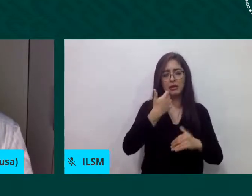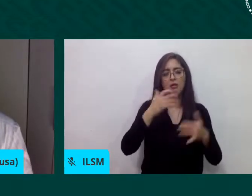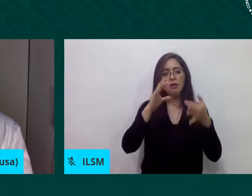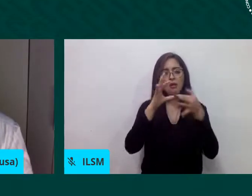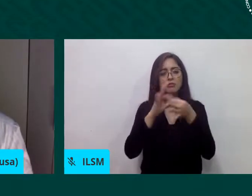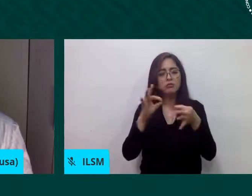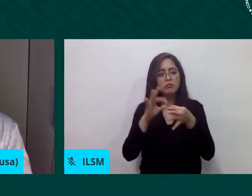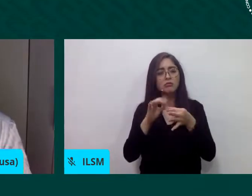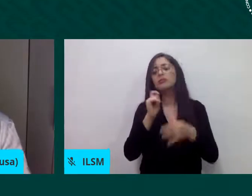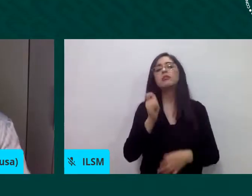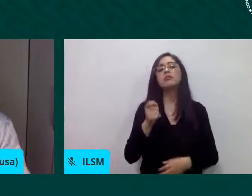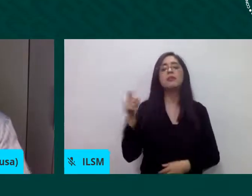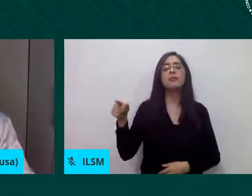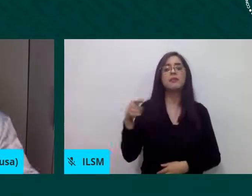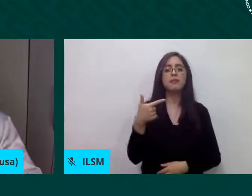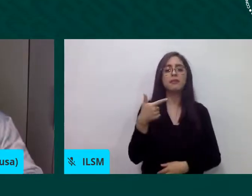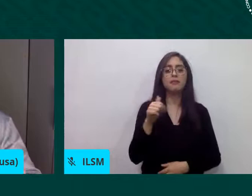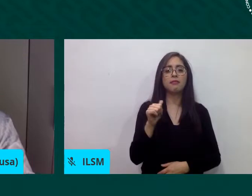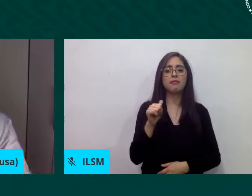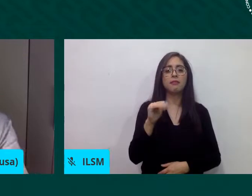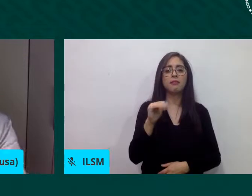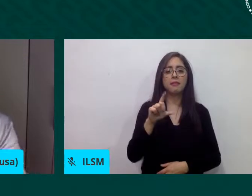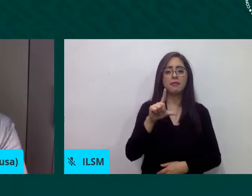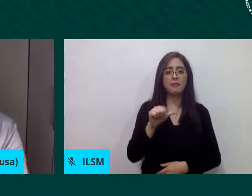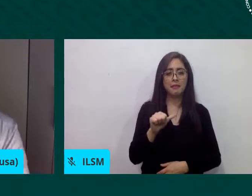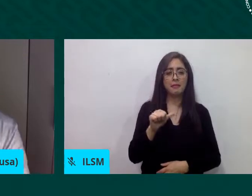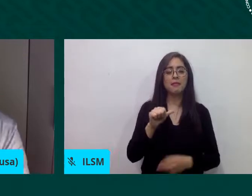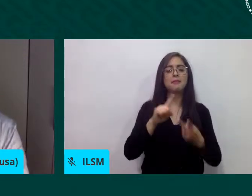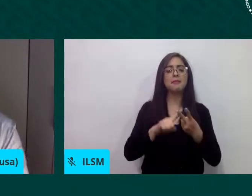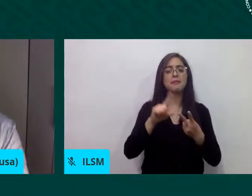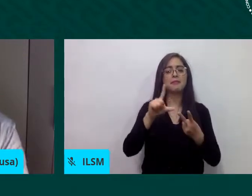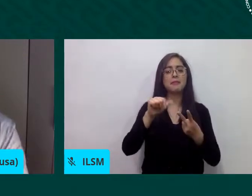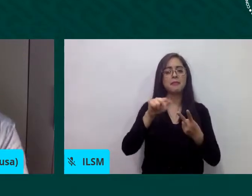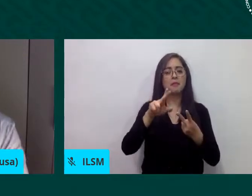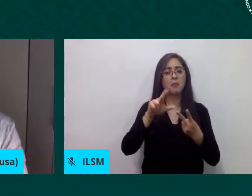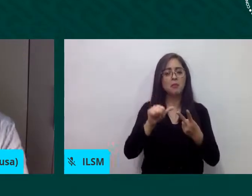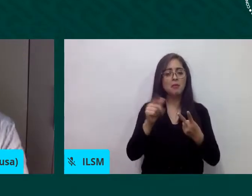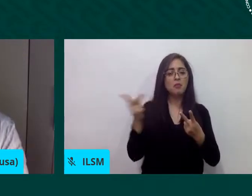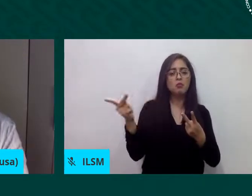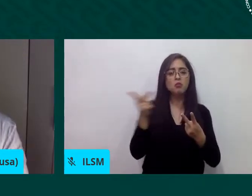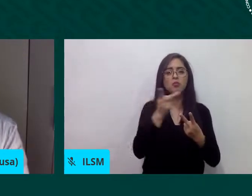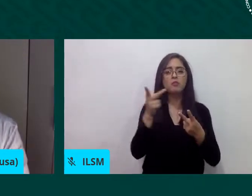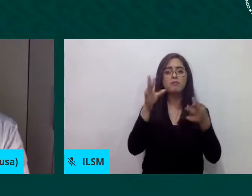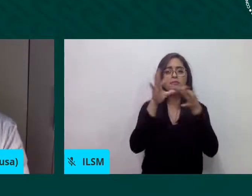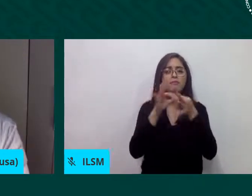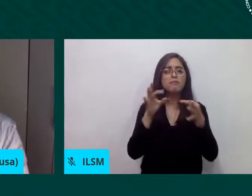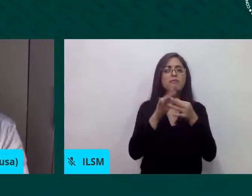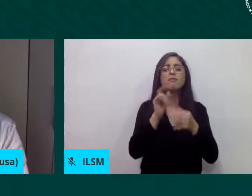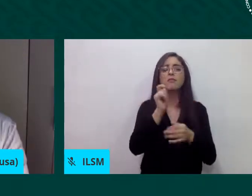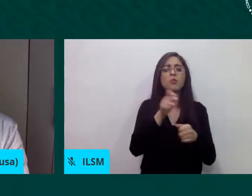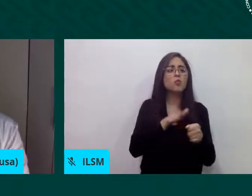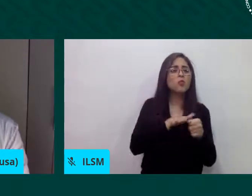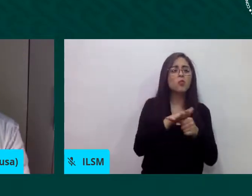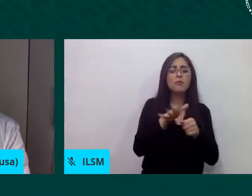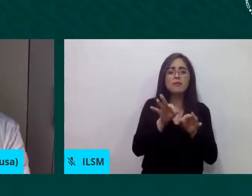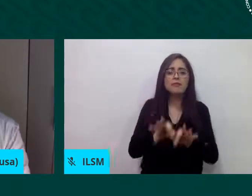estaban hablando de la importancia de la comunicación de la importancia de hacer campaña de